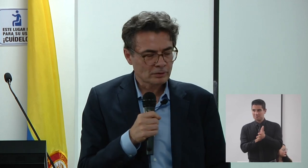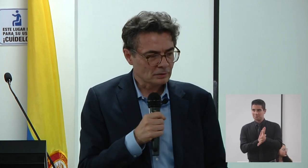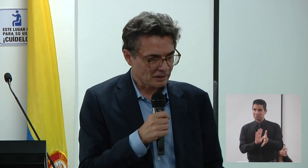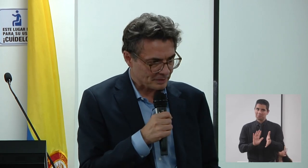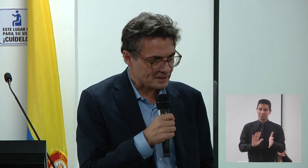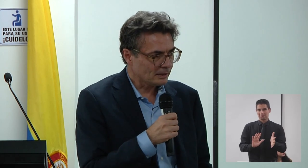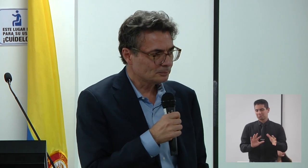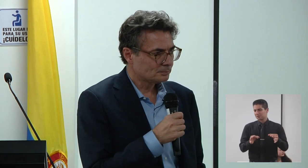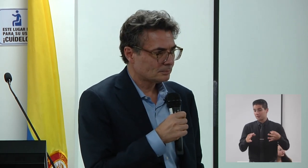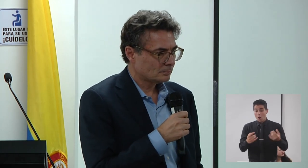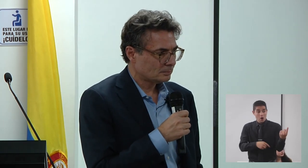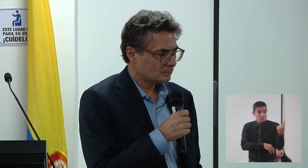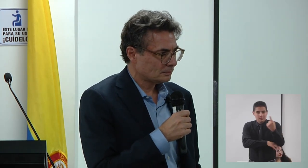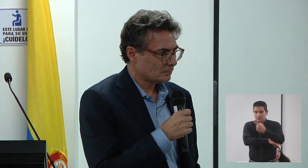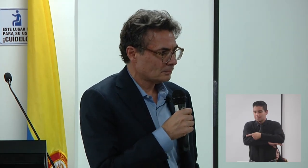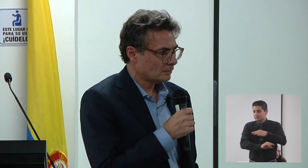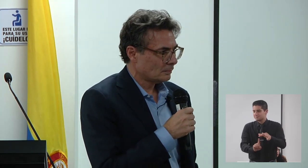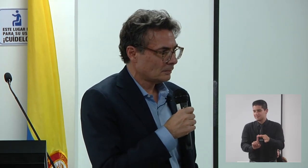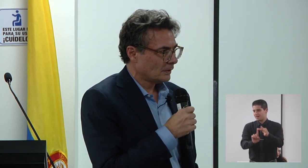Hoy es un día especial,